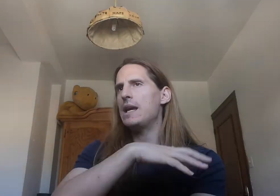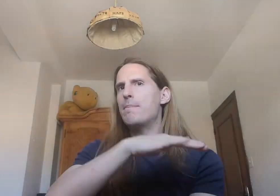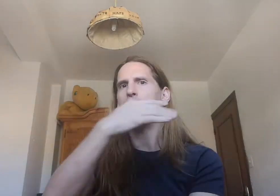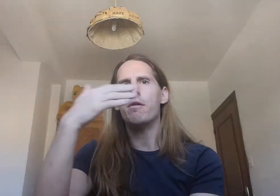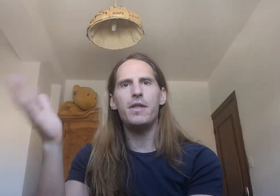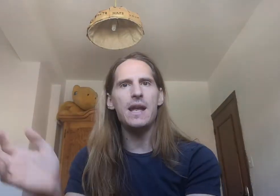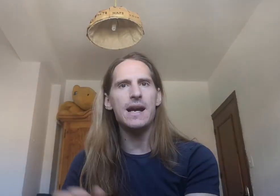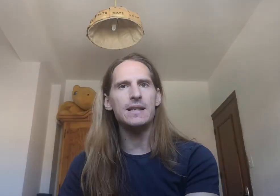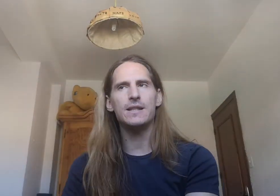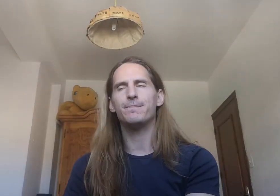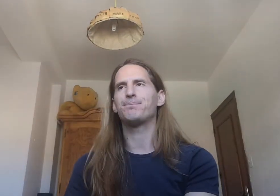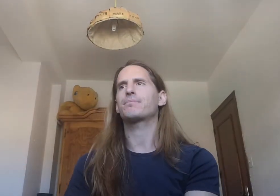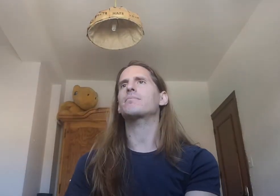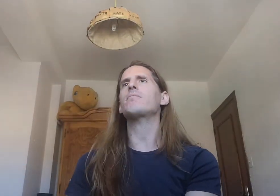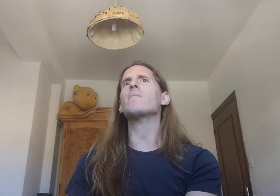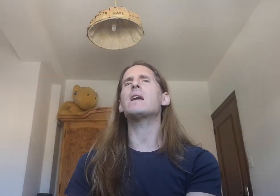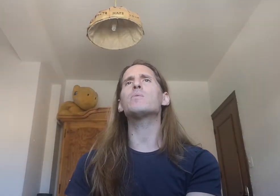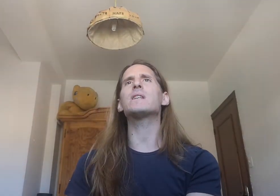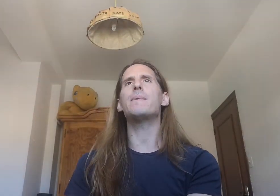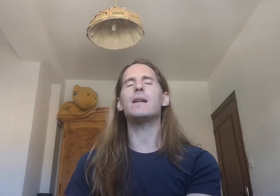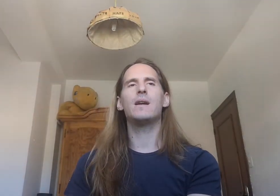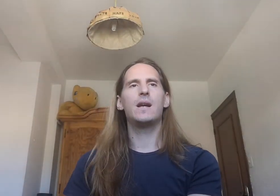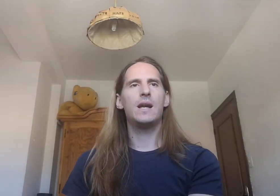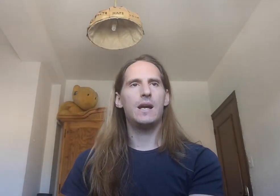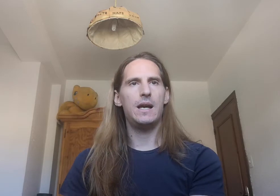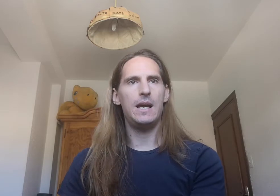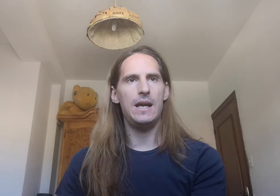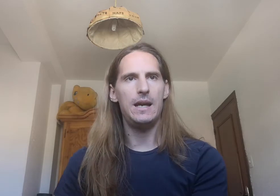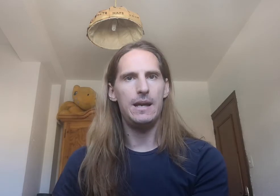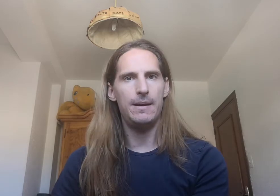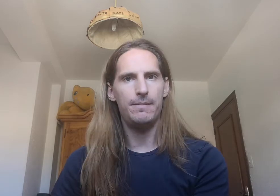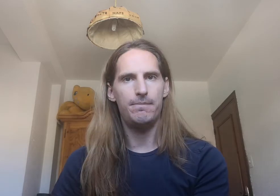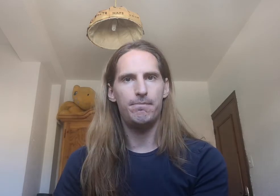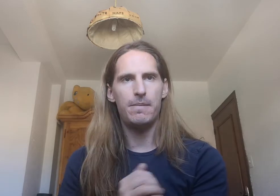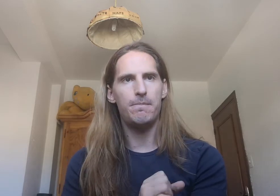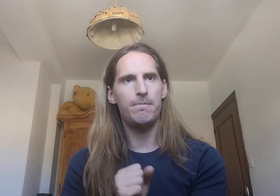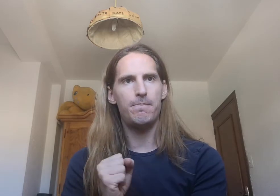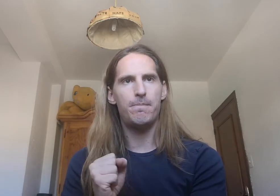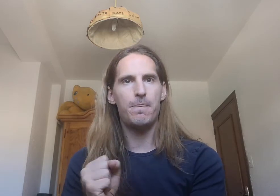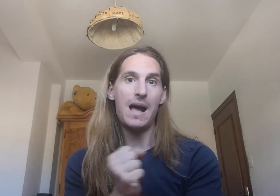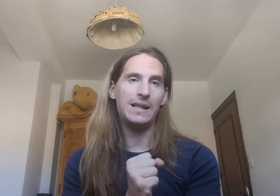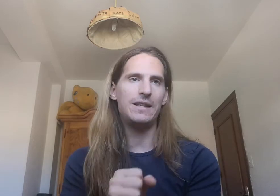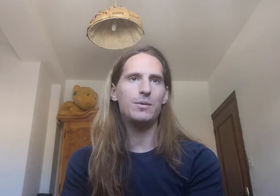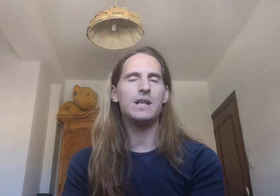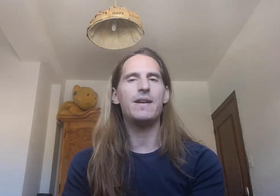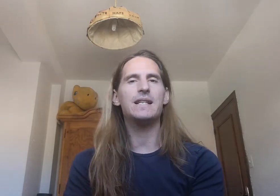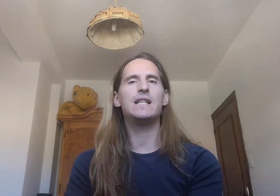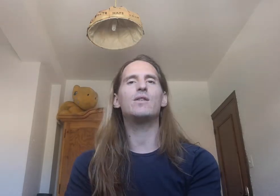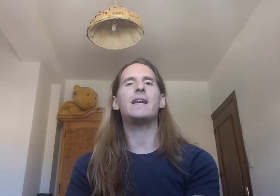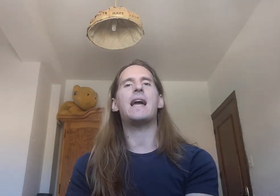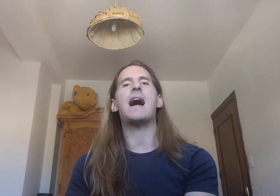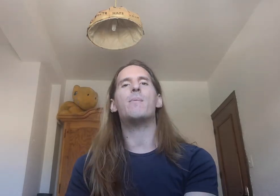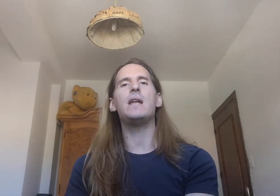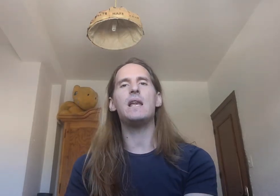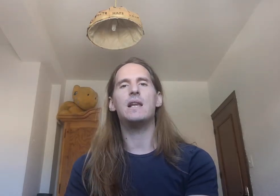varios días vamos a ver antes vamos a ver el signo de abril